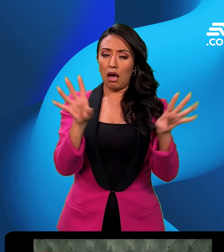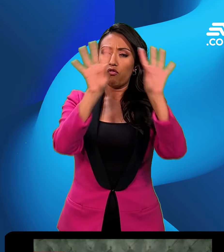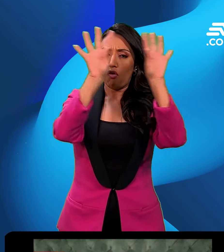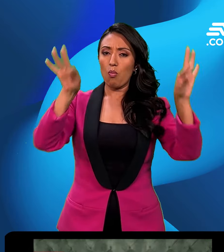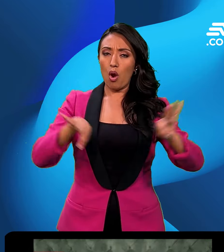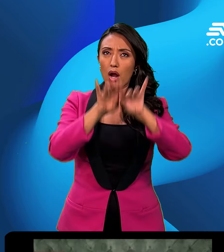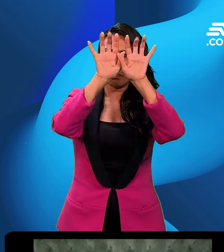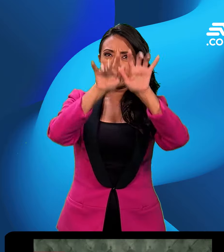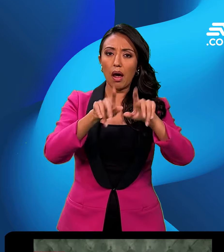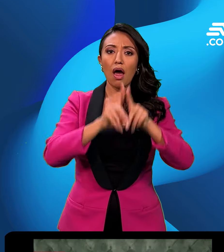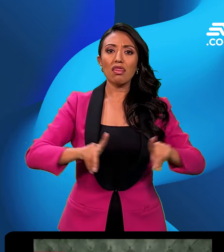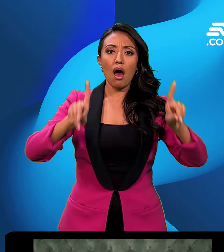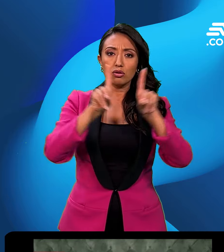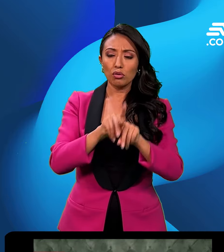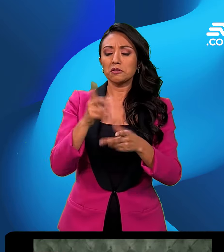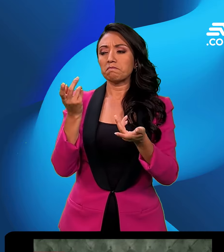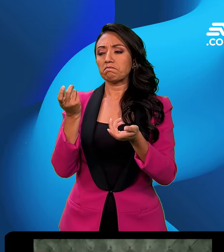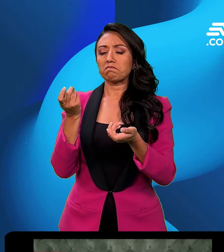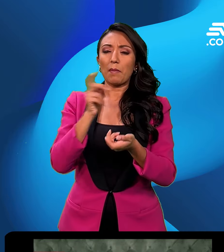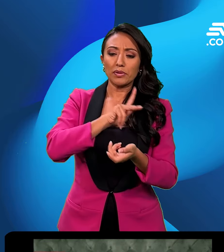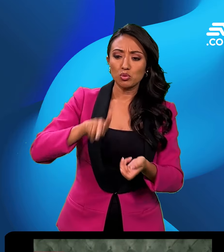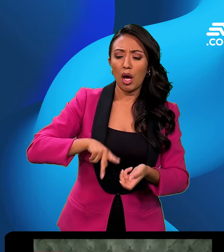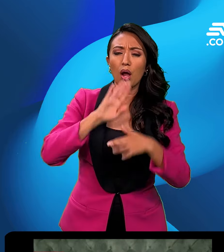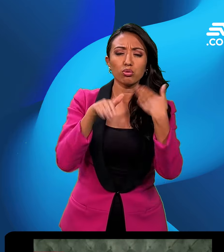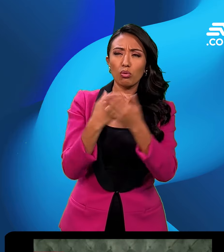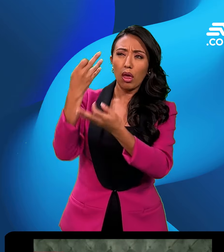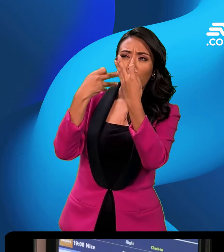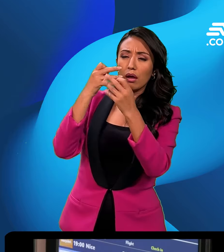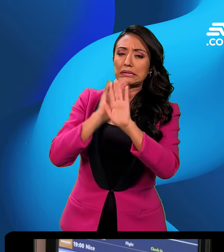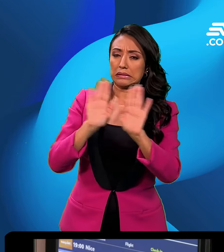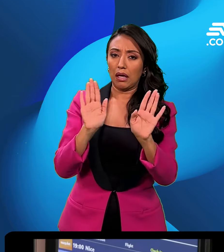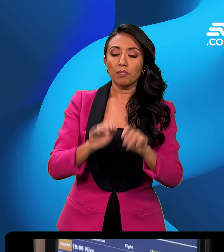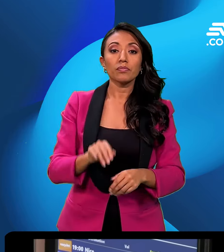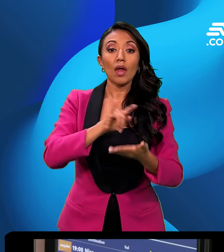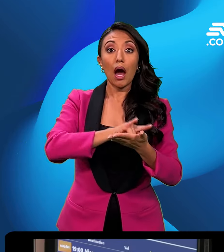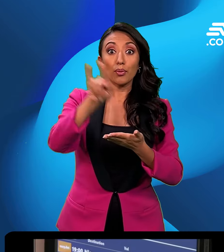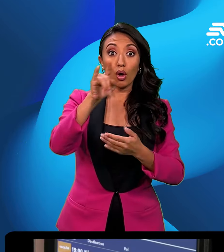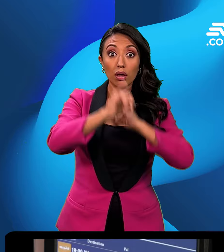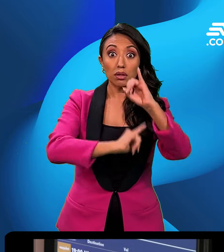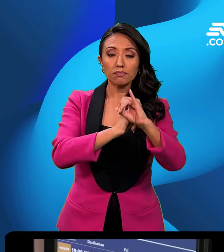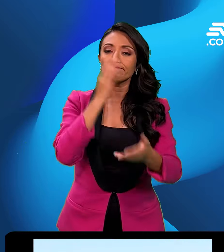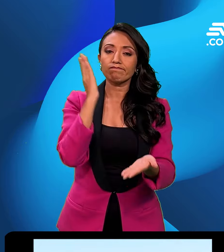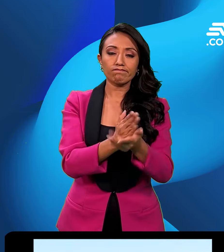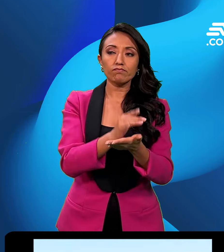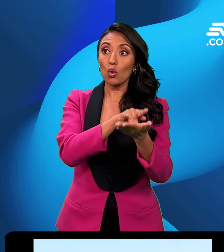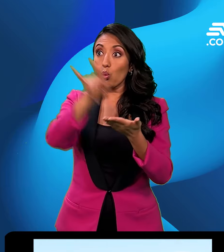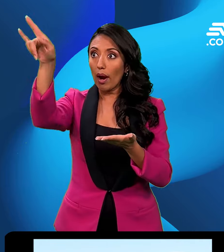formularios hasta este momento siguiendo los alineamientos. Las aerolíneas internacionales suspendieron todos los vuelos desde y hacia